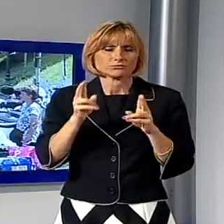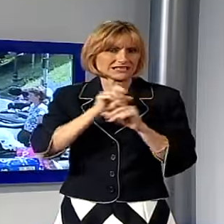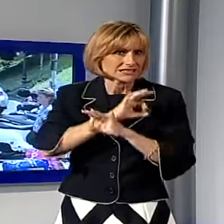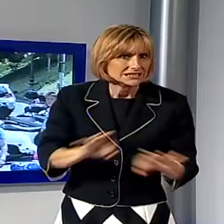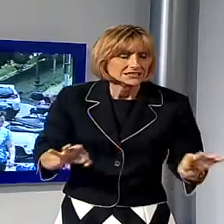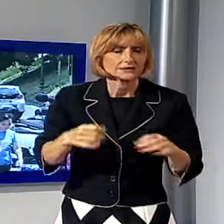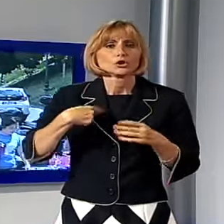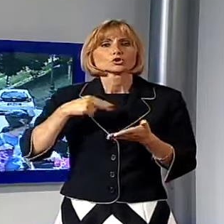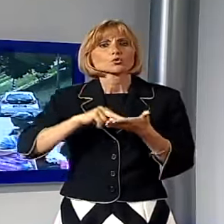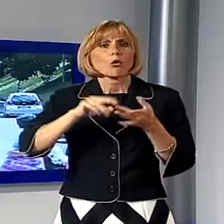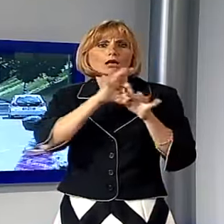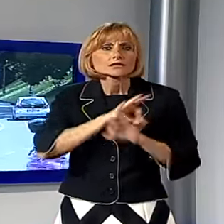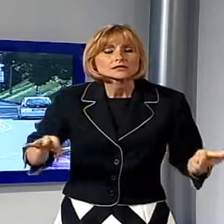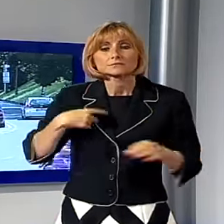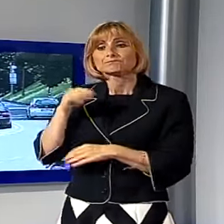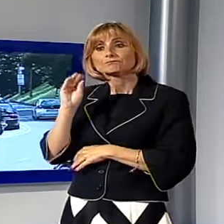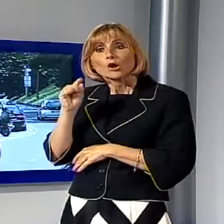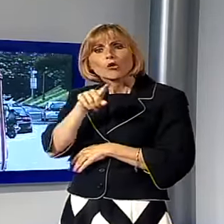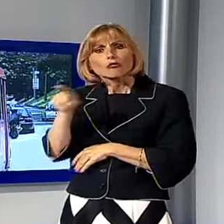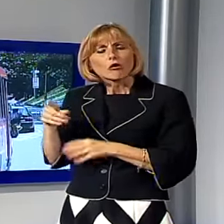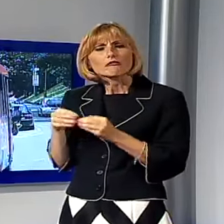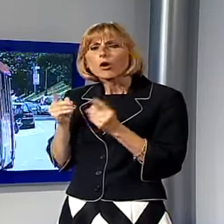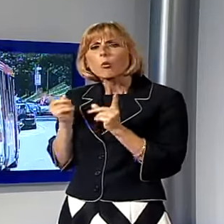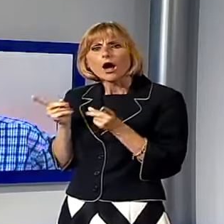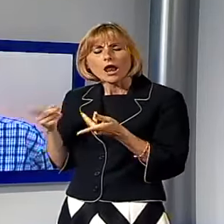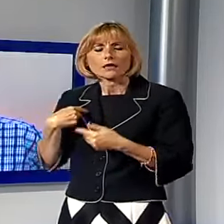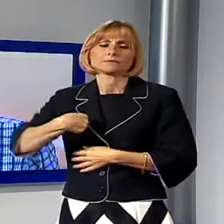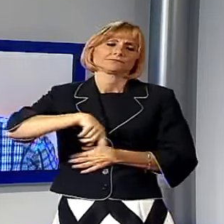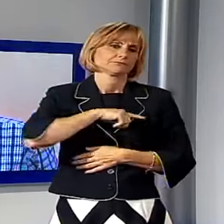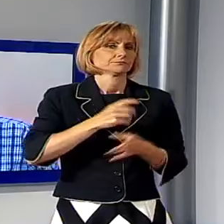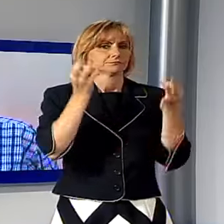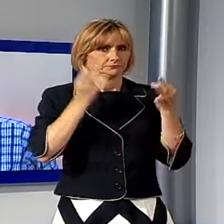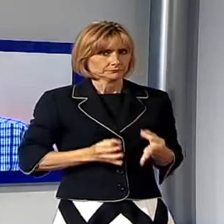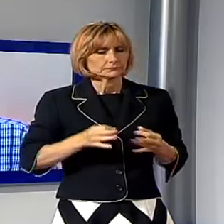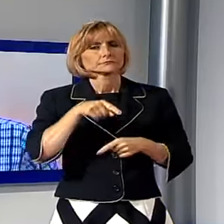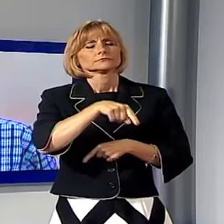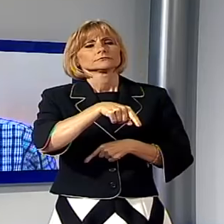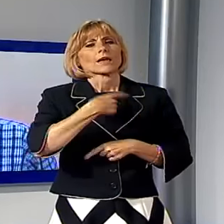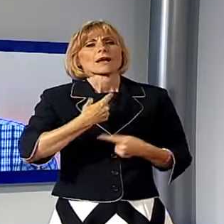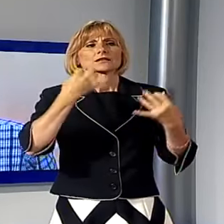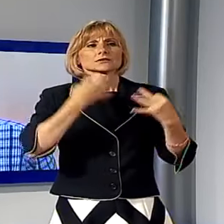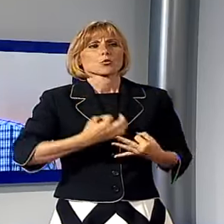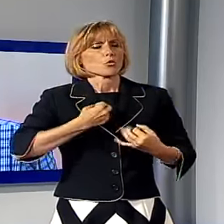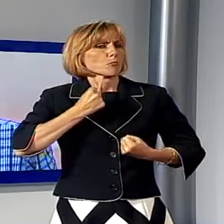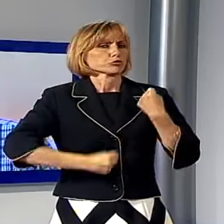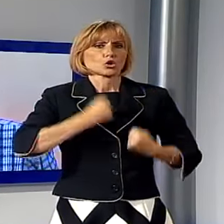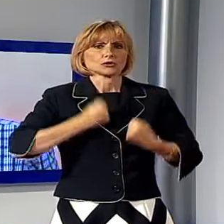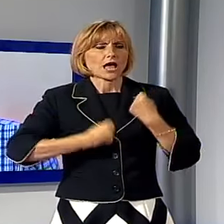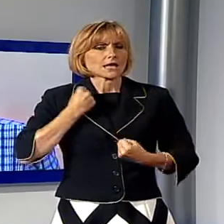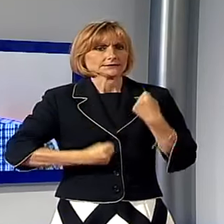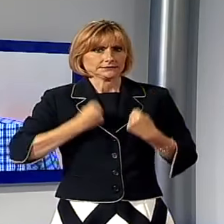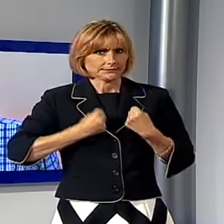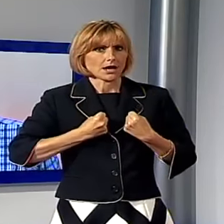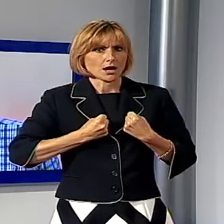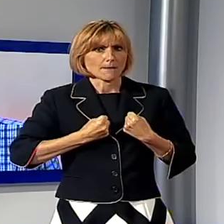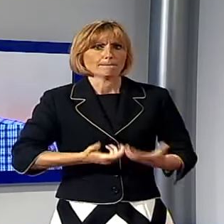Cosa avete intenzione di fare? Adesso decideremo ma non saranno sicuramente azioni indolori. Diciamo così.